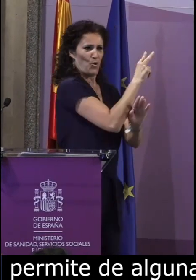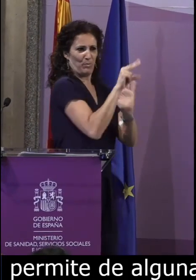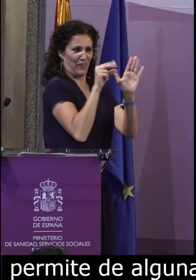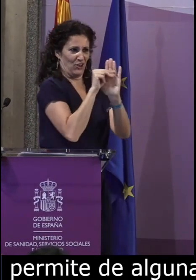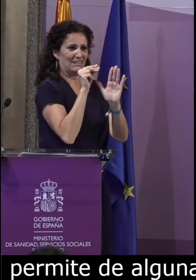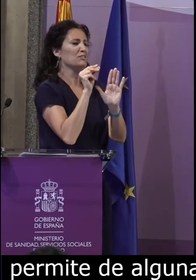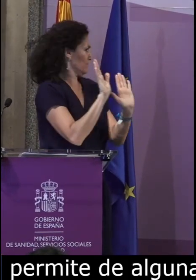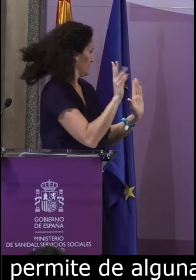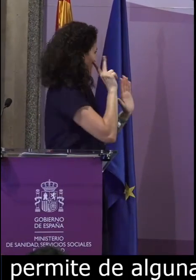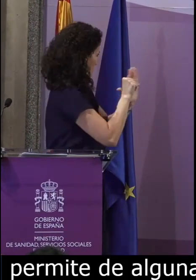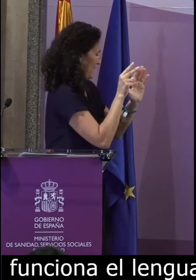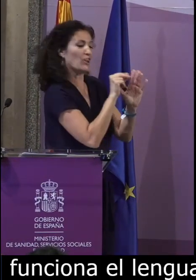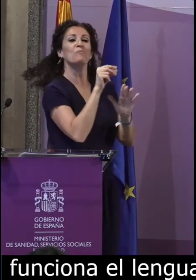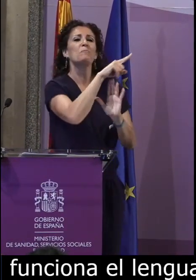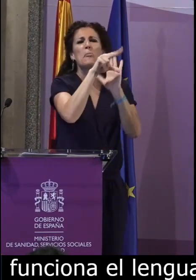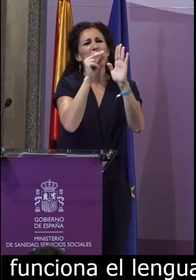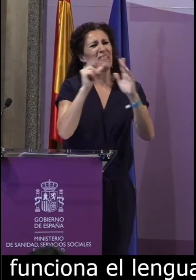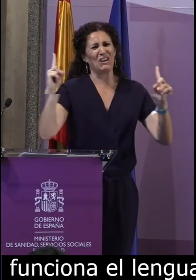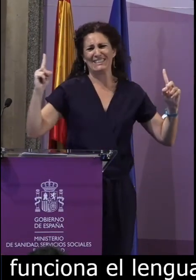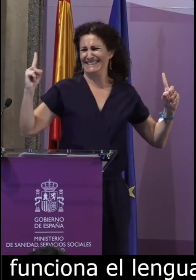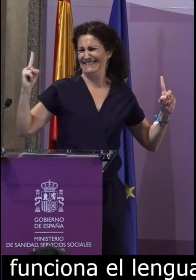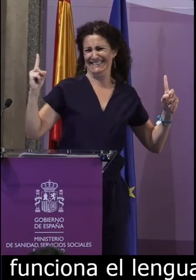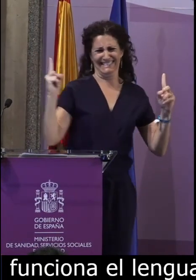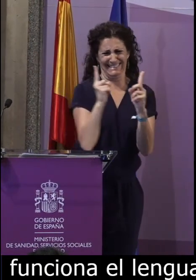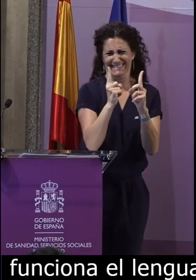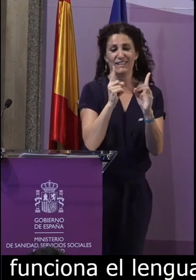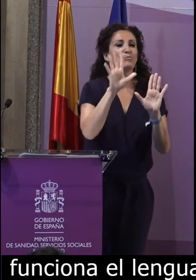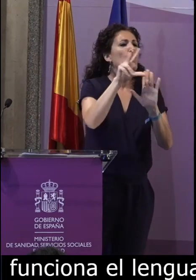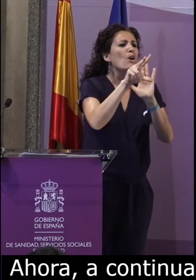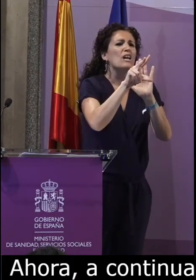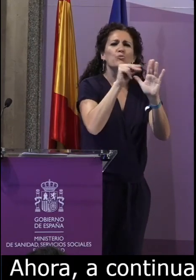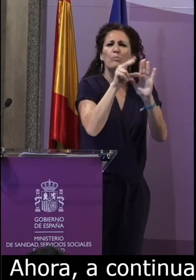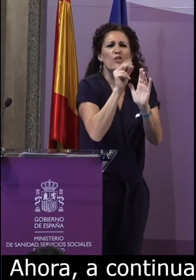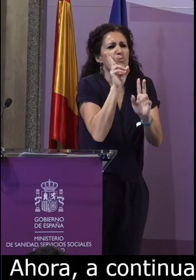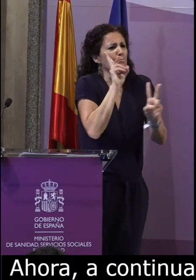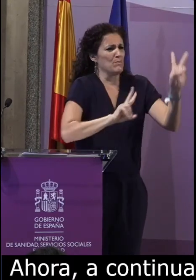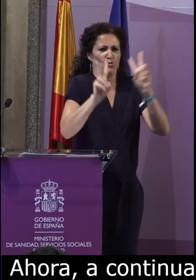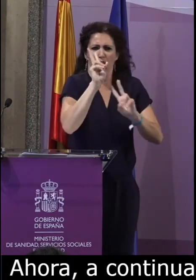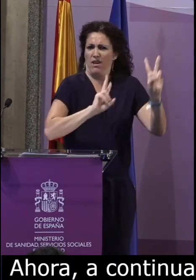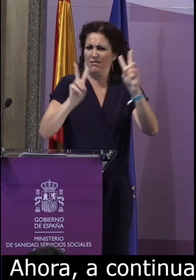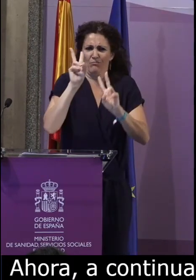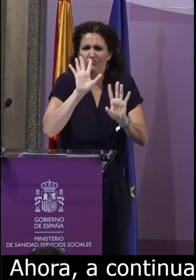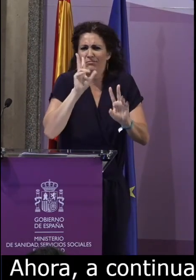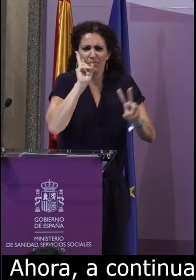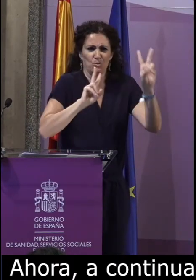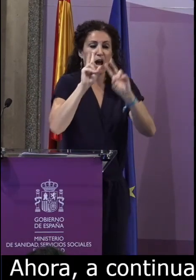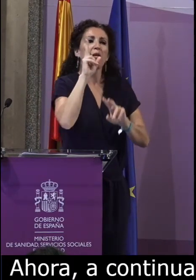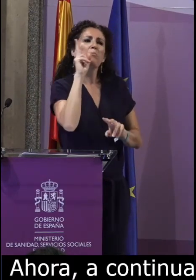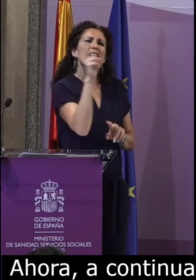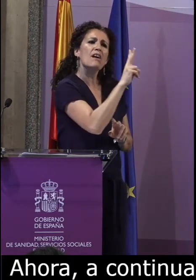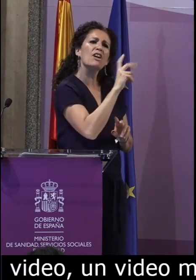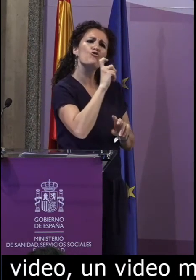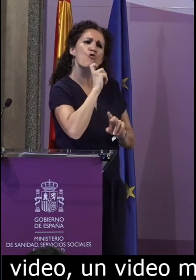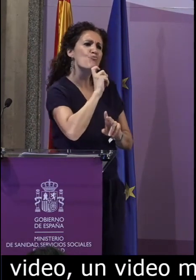Ahora a continuación me gustaría mostraros un vídeo muy breve pero muy significativo muy